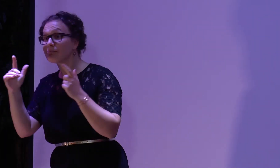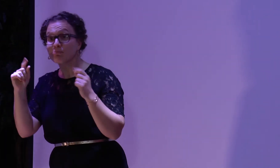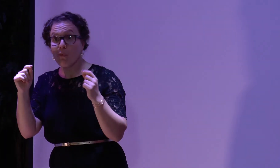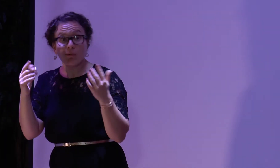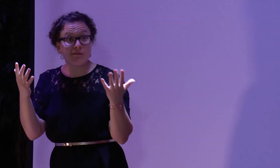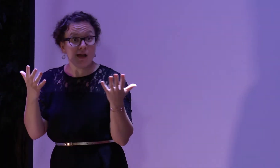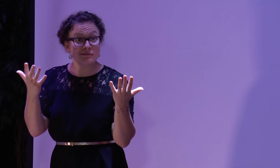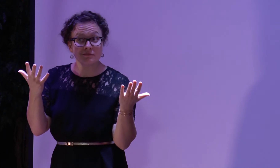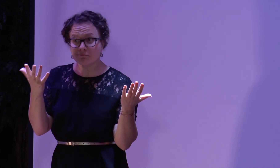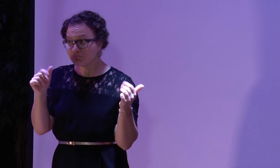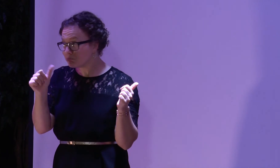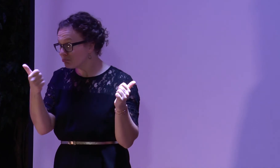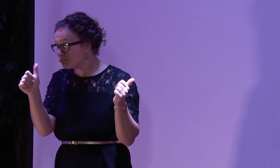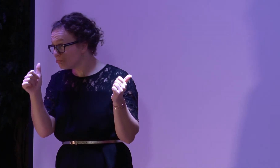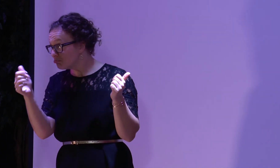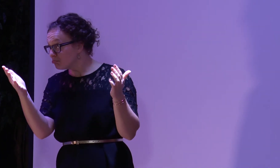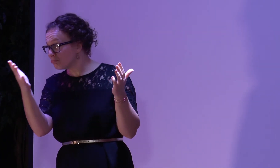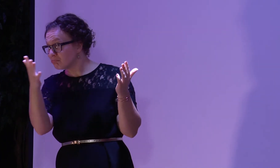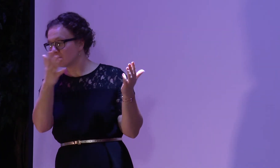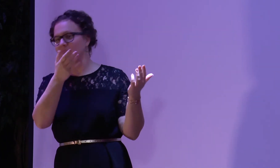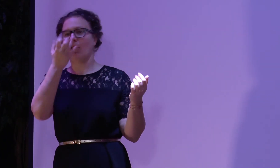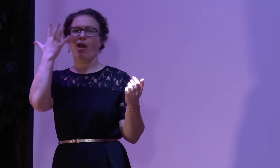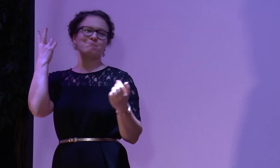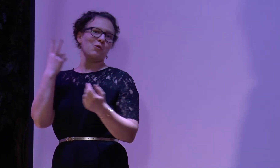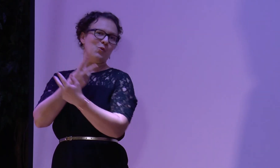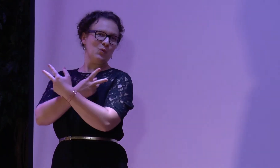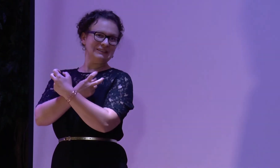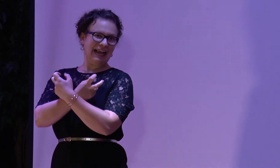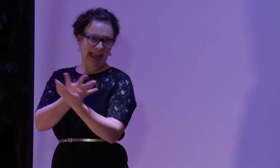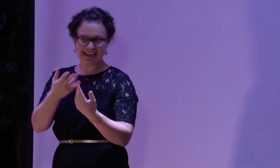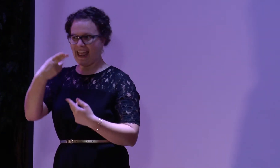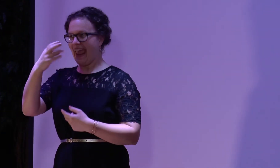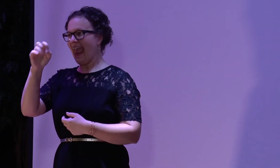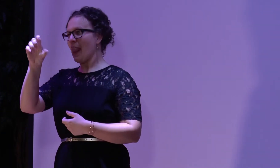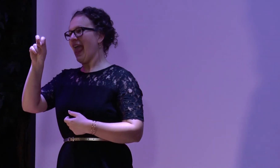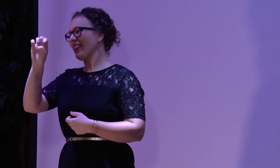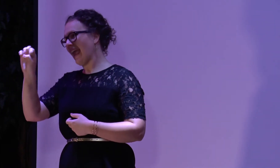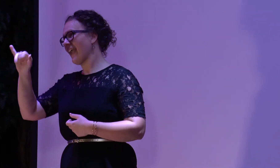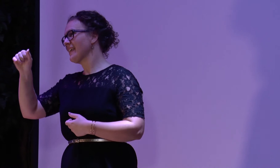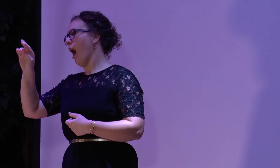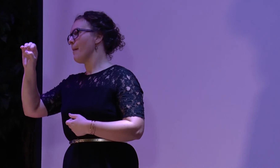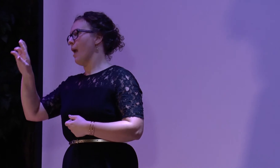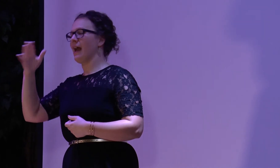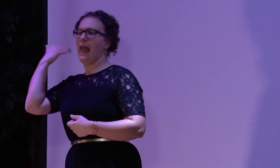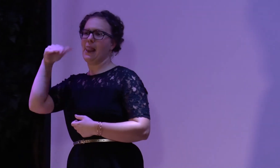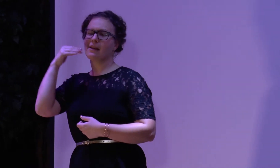Es kommt jetzt jemand aus einem anderen Nachbarland. Wer könnte das sein? Österreich. Wilhelm Edama